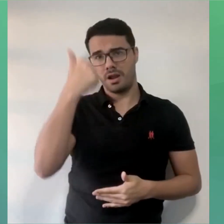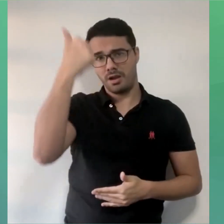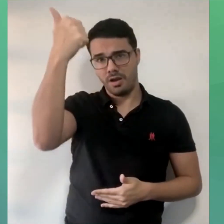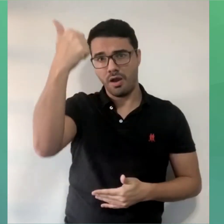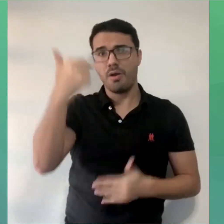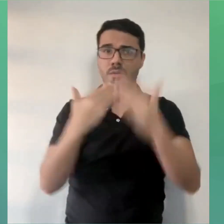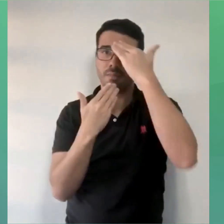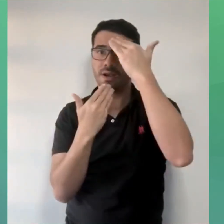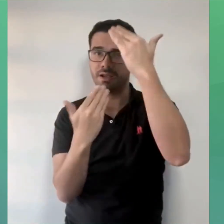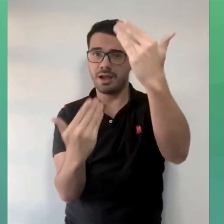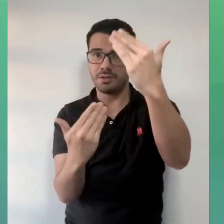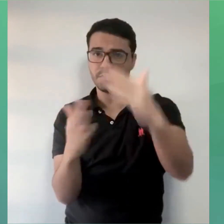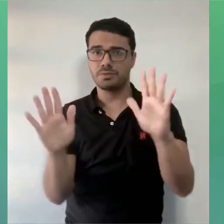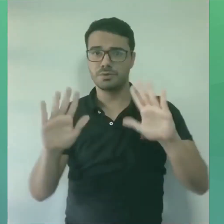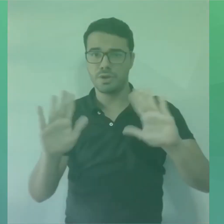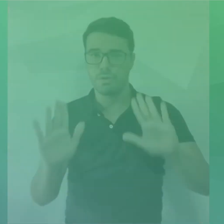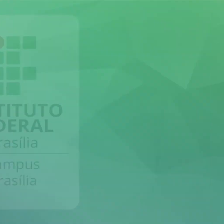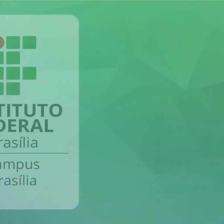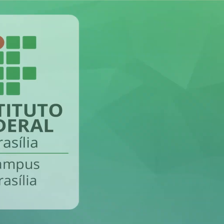possível. Obrigada!